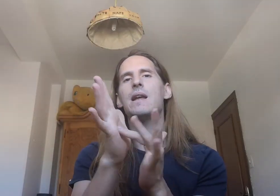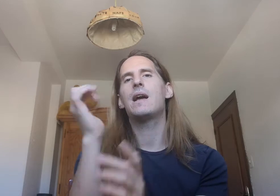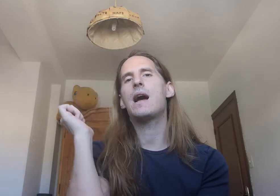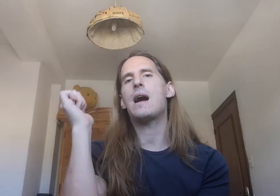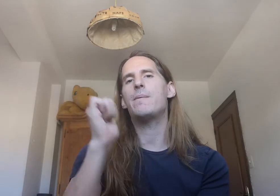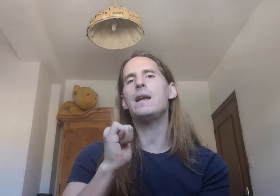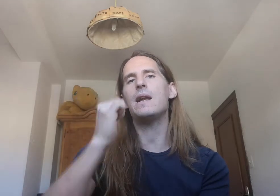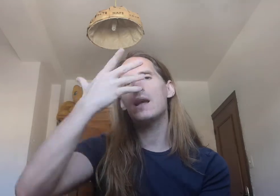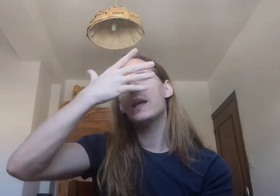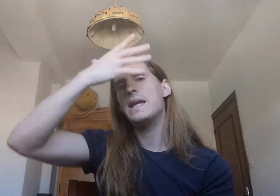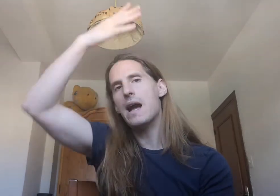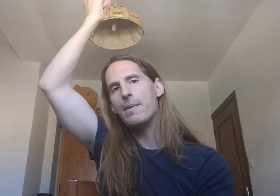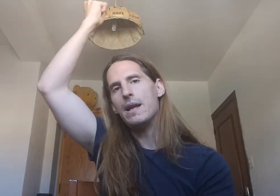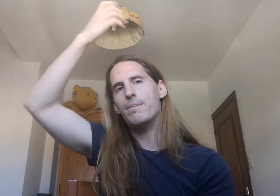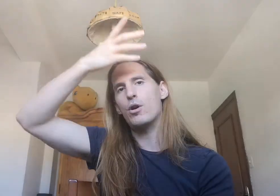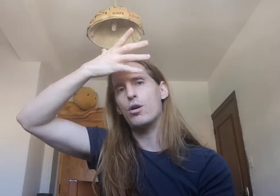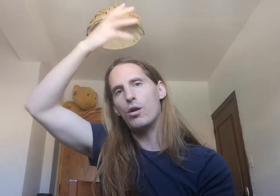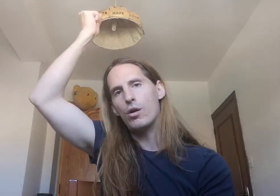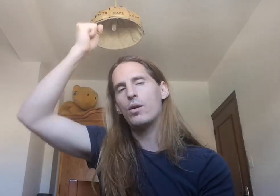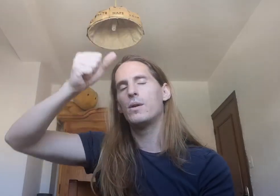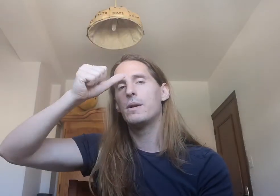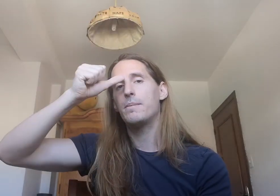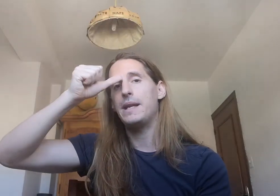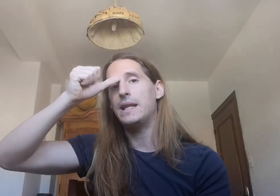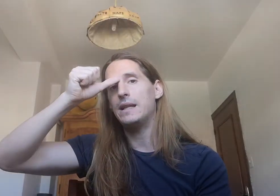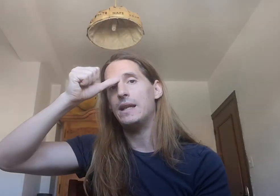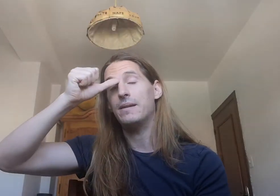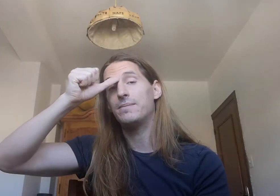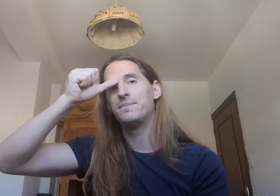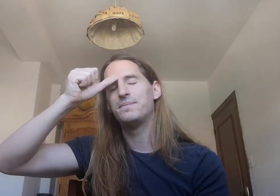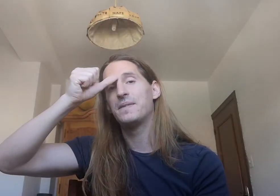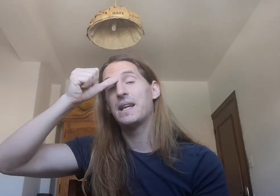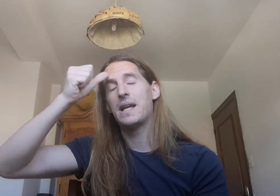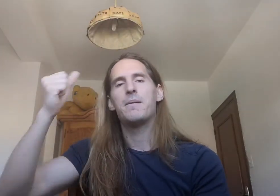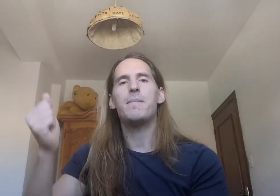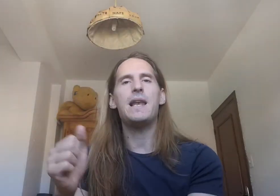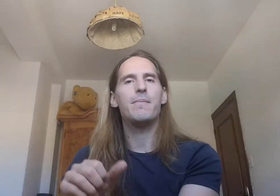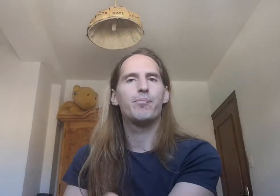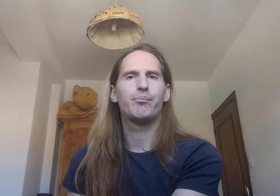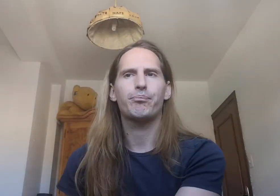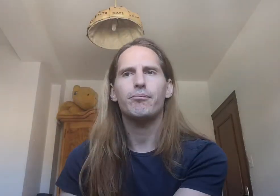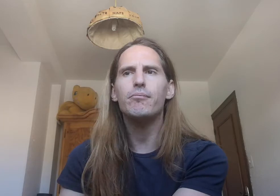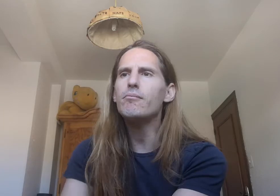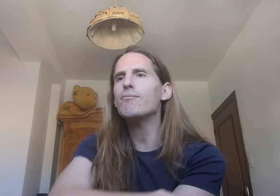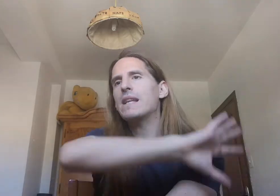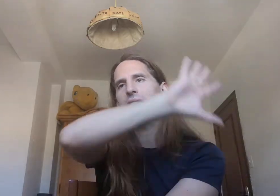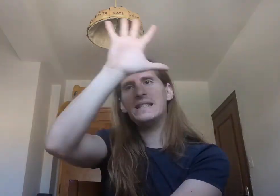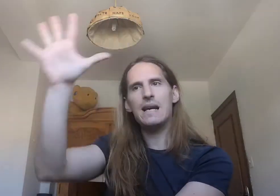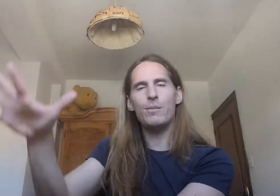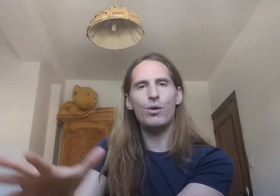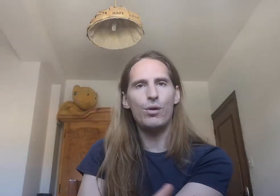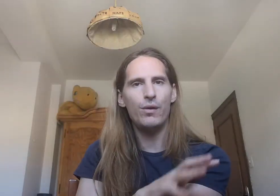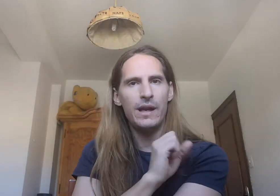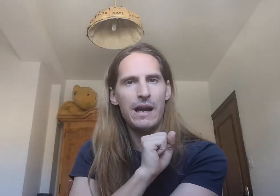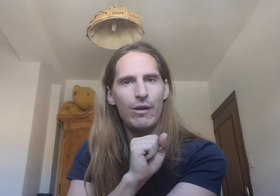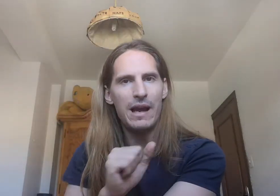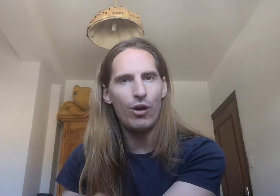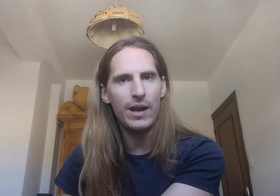abril y abril por los penitentes vale ya hemos dejado las horas